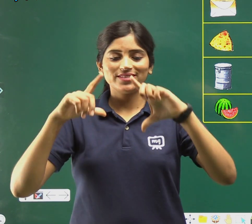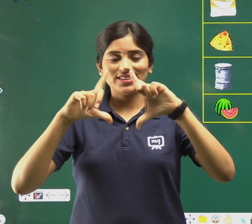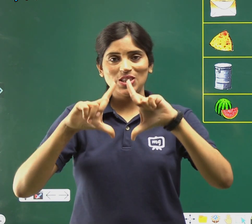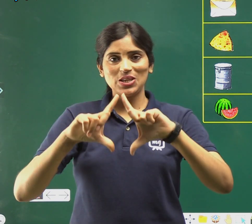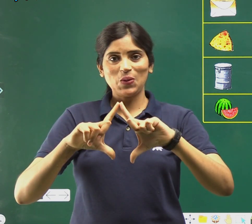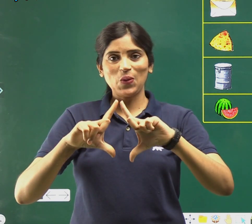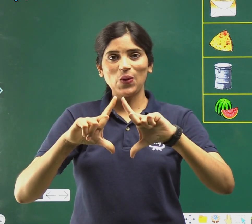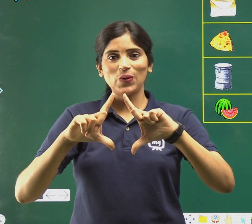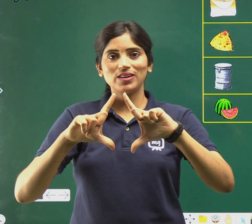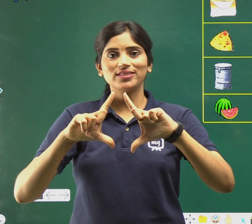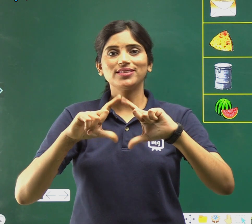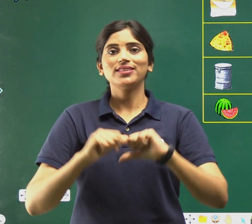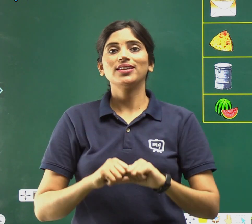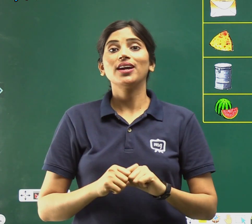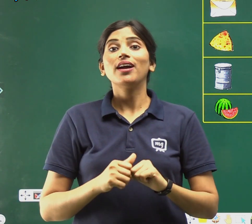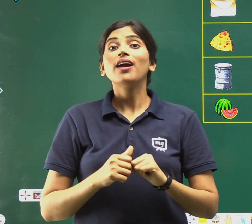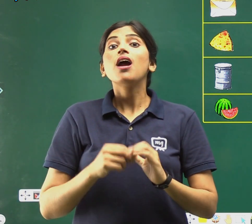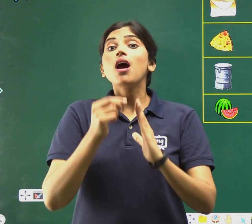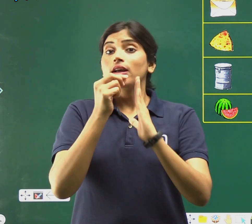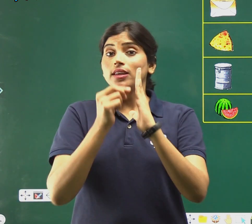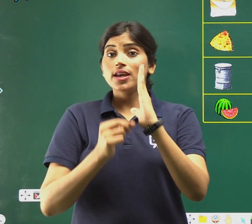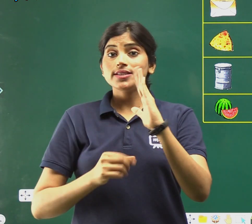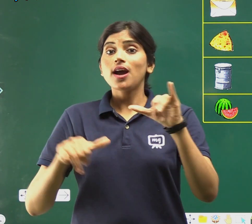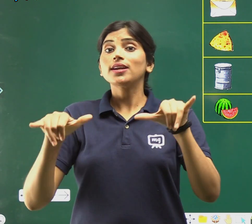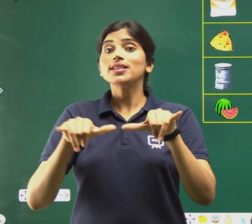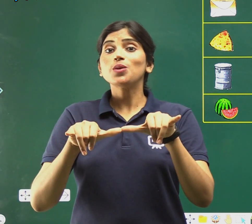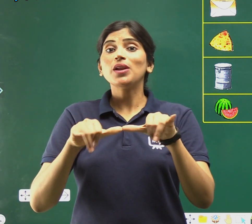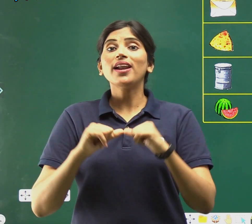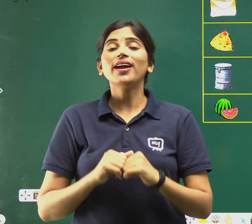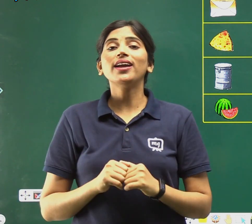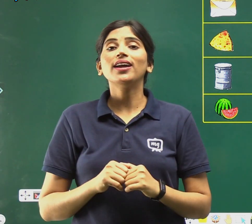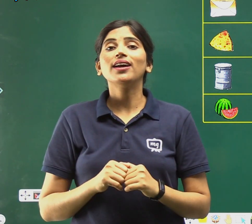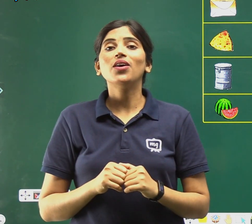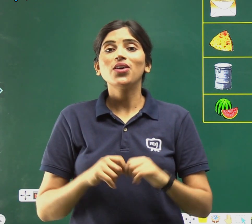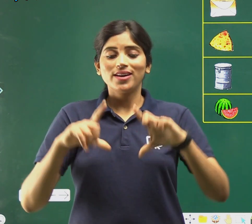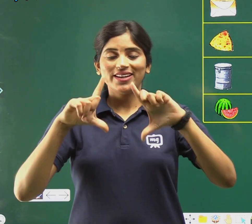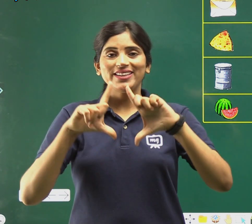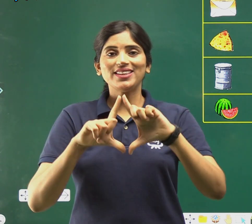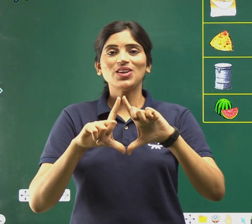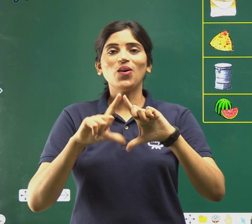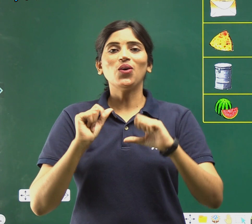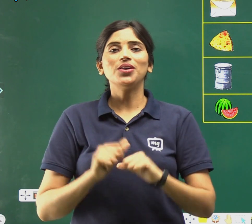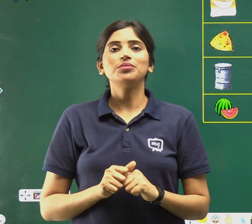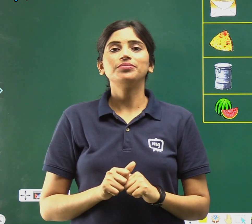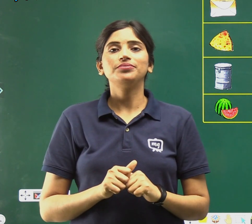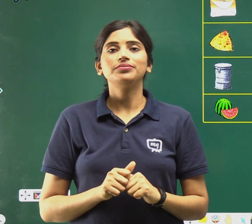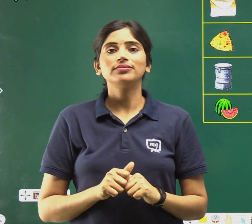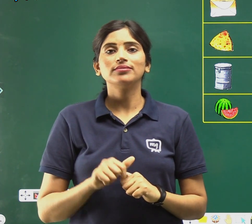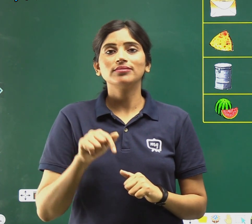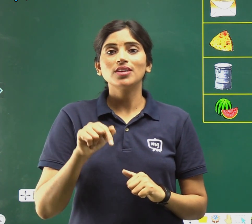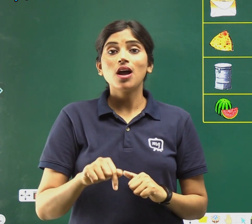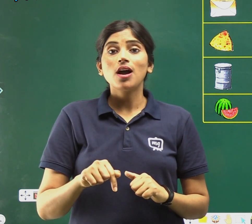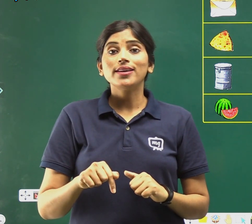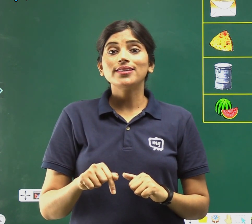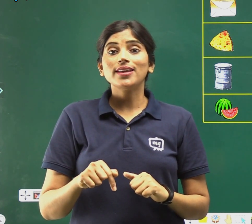तिकौन, तो कैसी आकरती से मिल रहा है? तिकौन, ये है